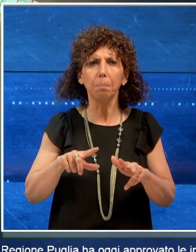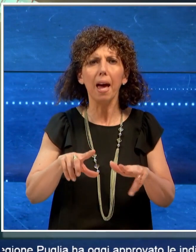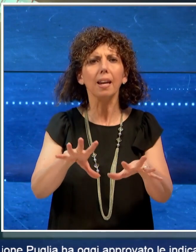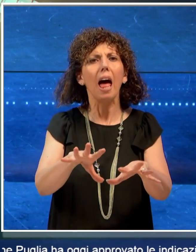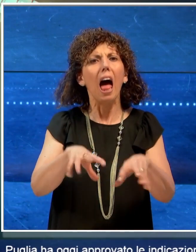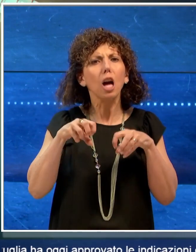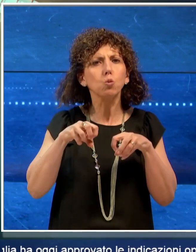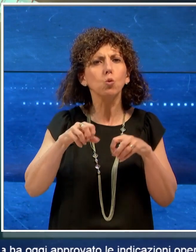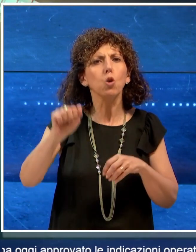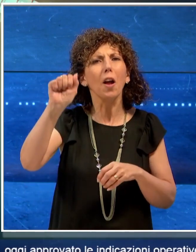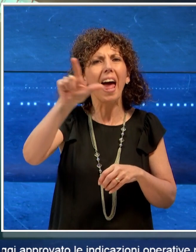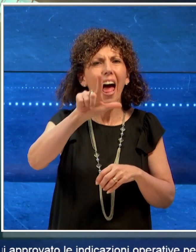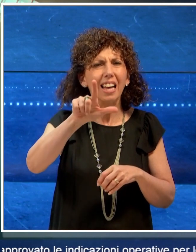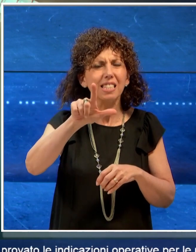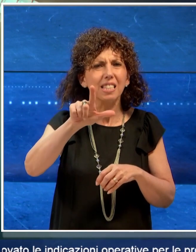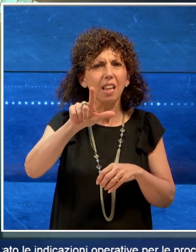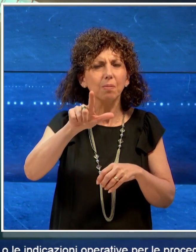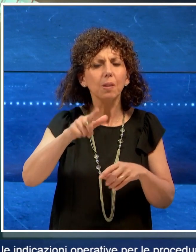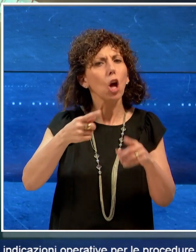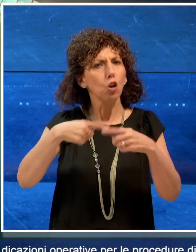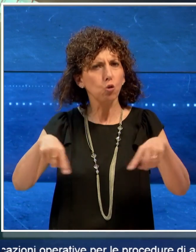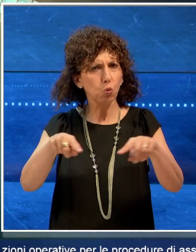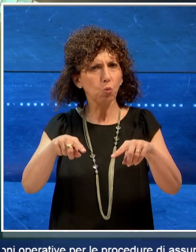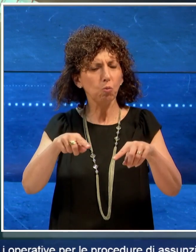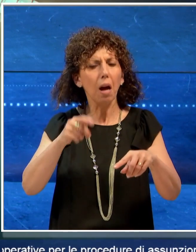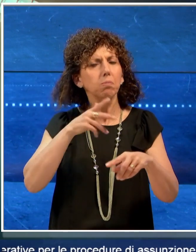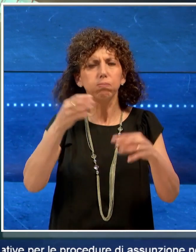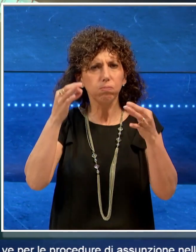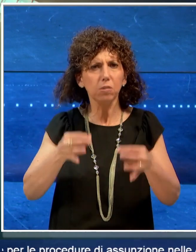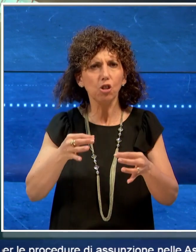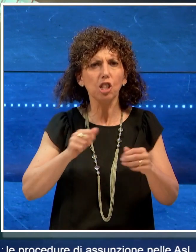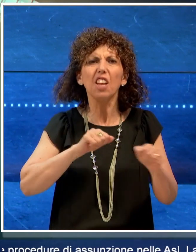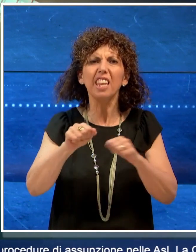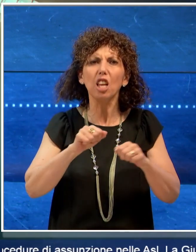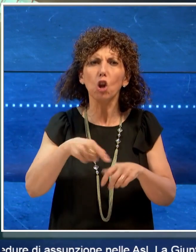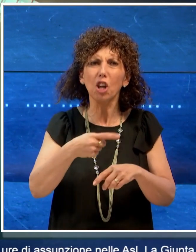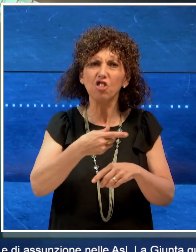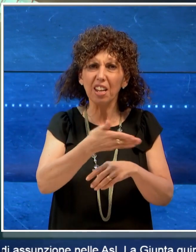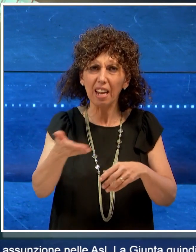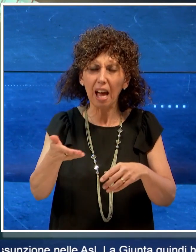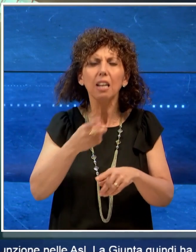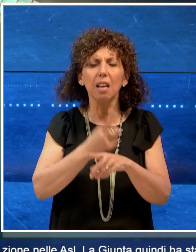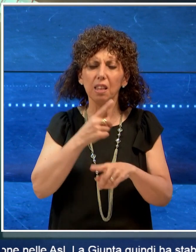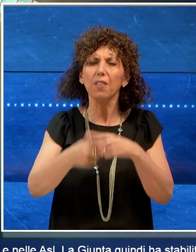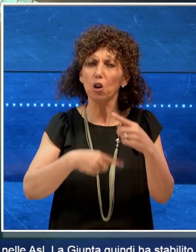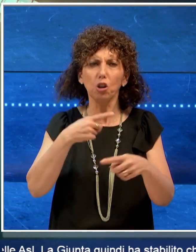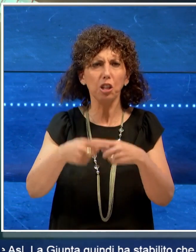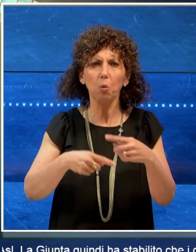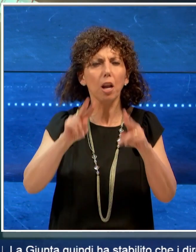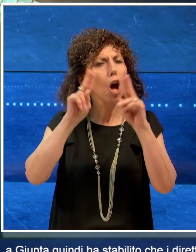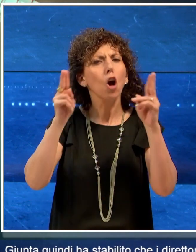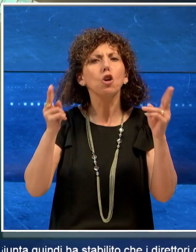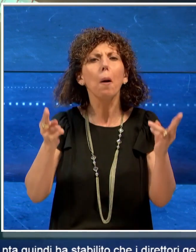ASL. L'Aggiunta ha stabilito che i direttori generali dovranno procedere con il completare tutte le